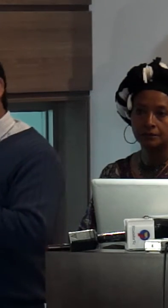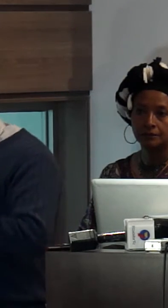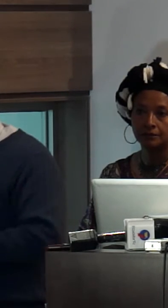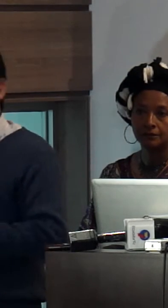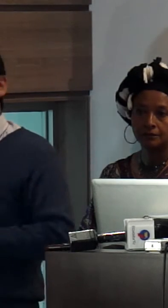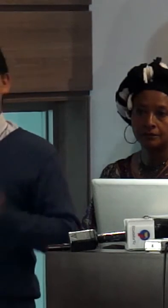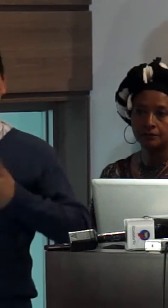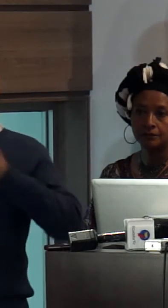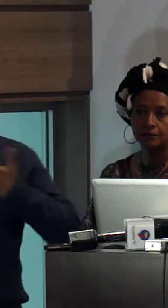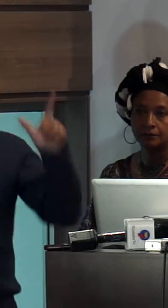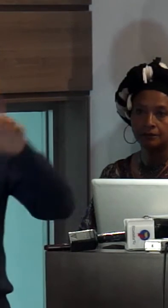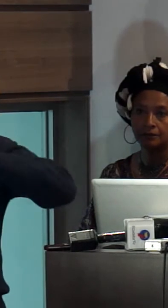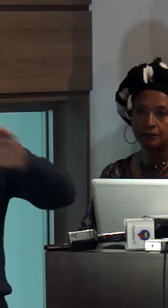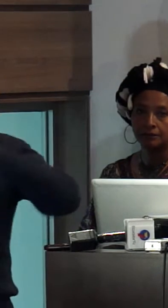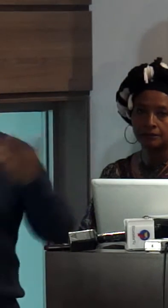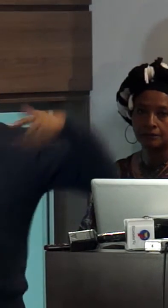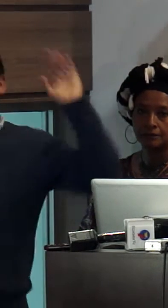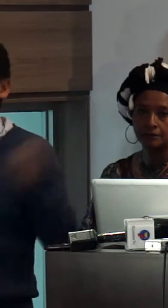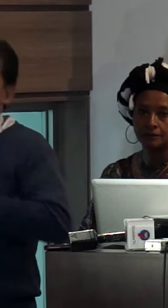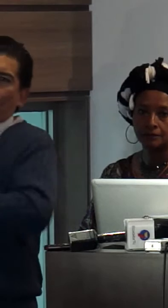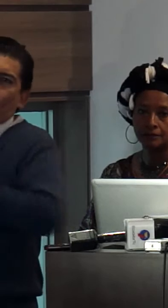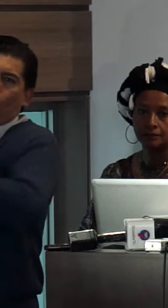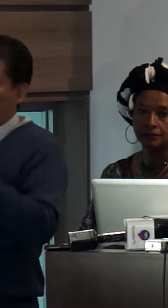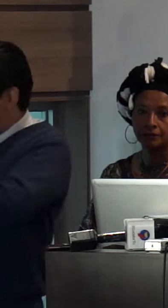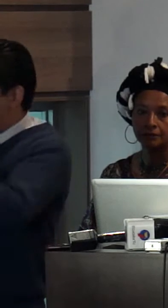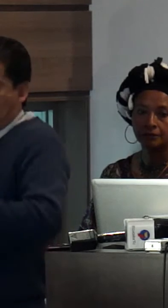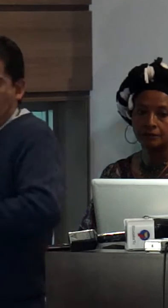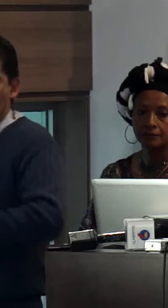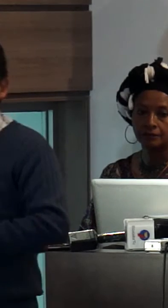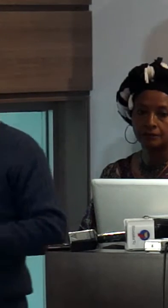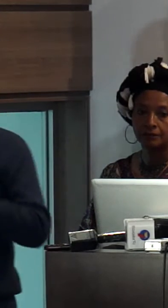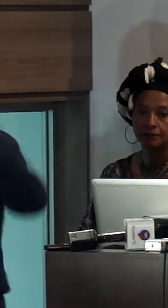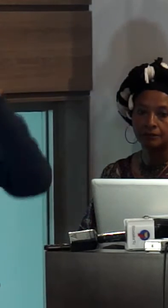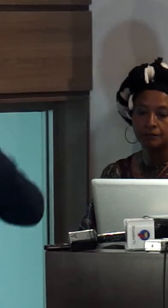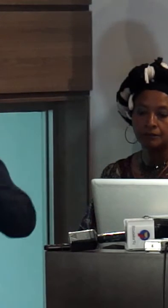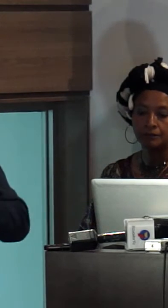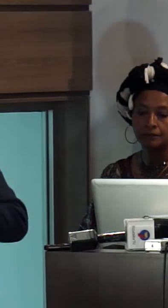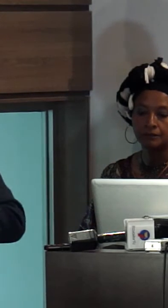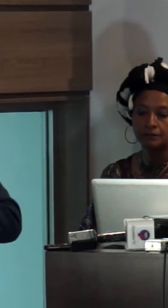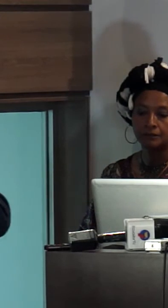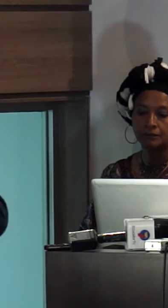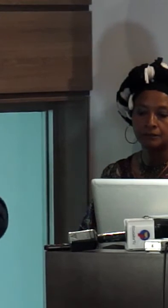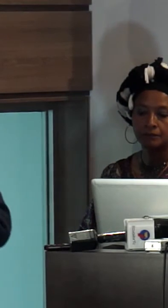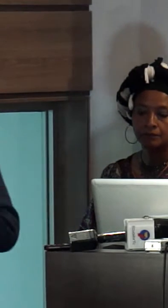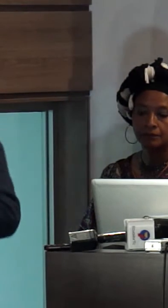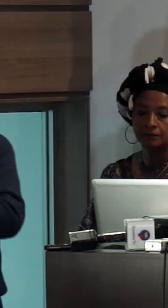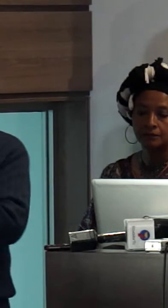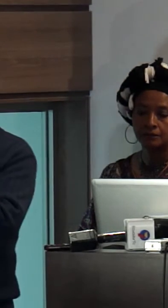usted recuerda yo empecé hablando de cómo ahora los derechos humanos todo lo copan están en el discurso y en la realidad